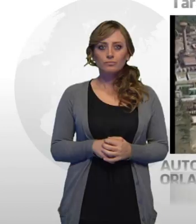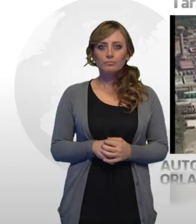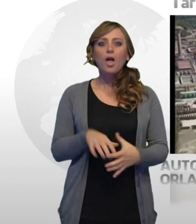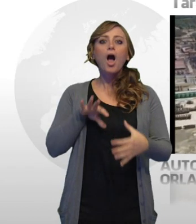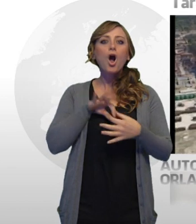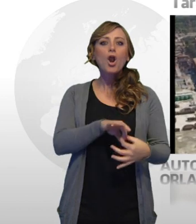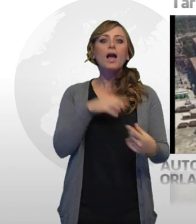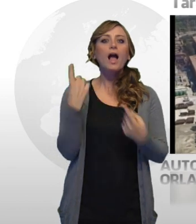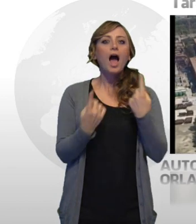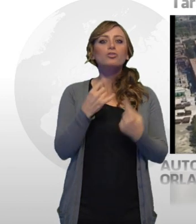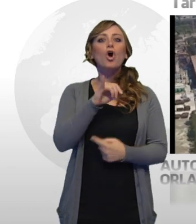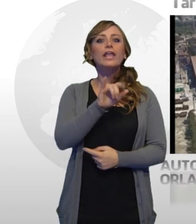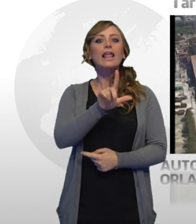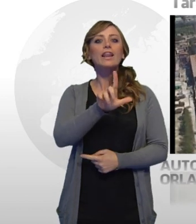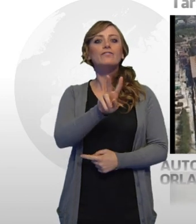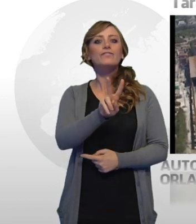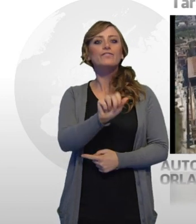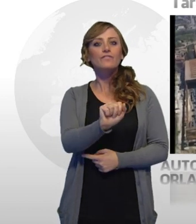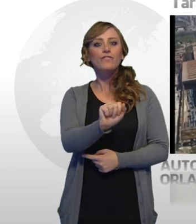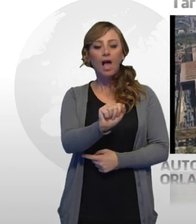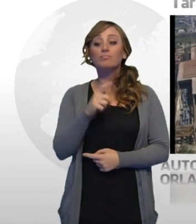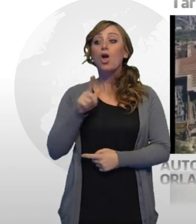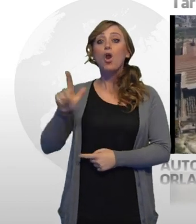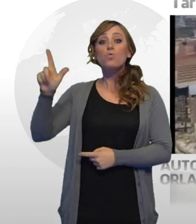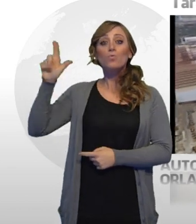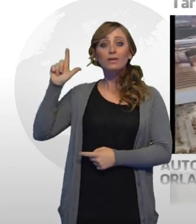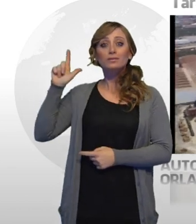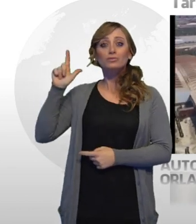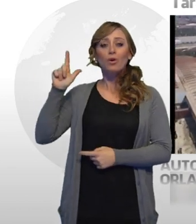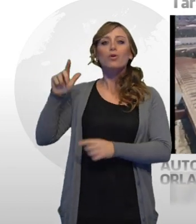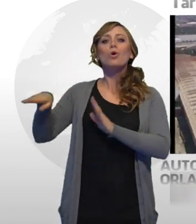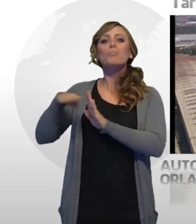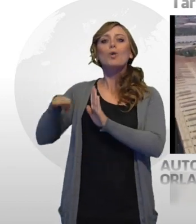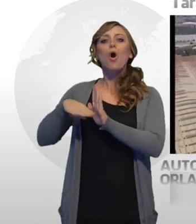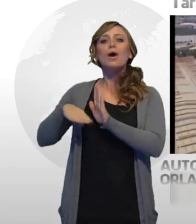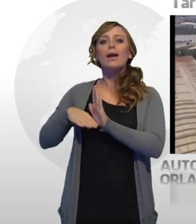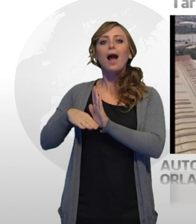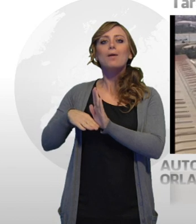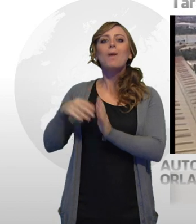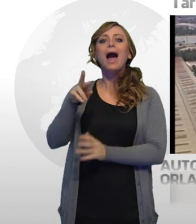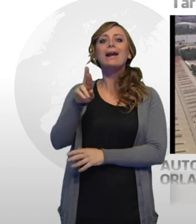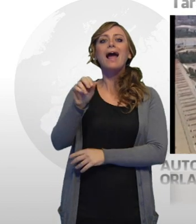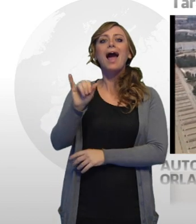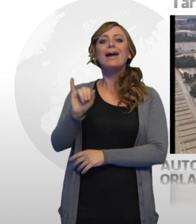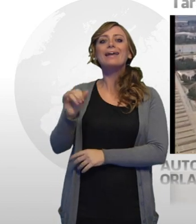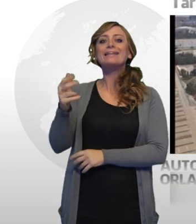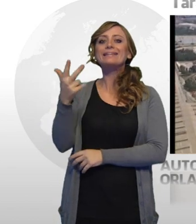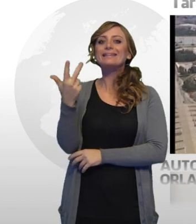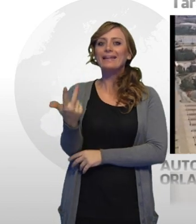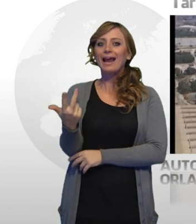Ancora sulla vicenda ILVA, il ministro dell'ambiente Andrea Orlando, dopo il servizio di lunedì